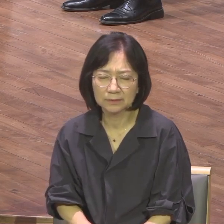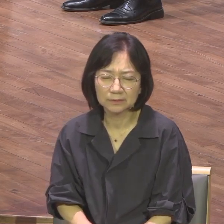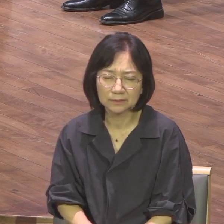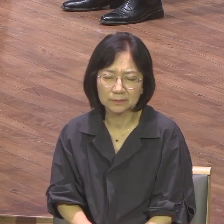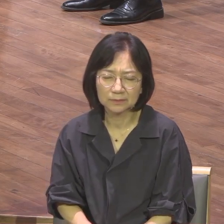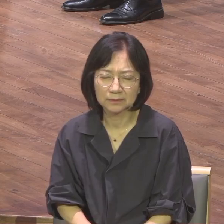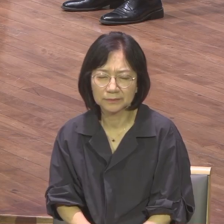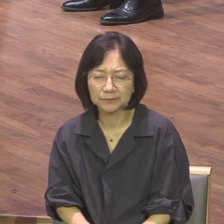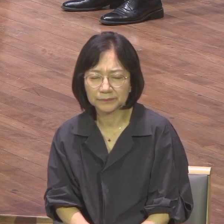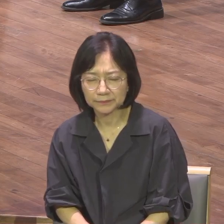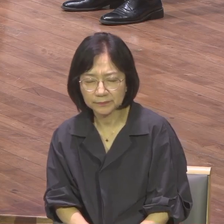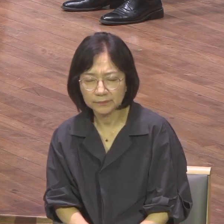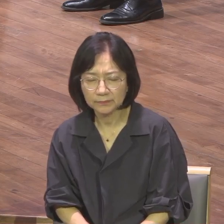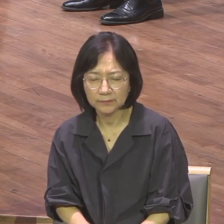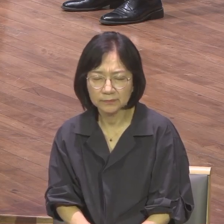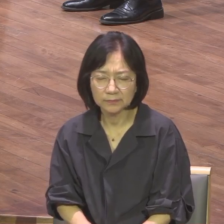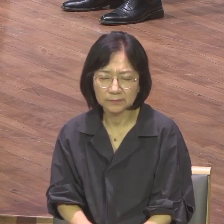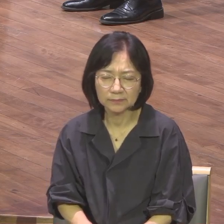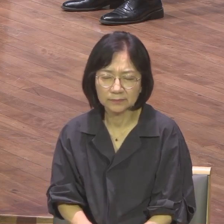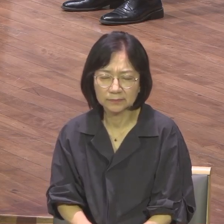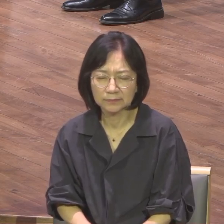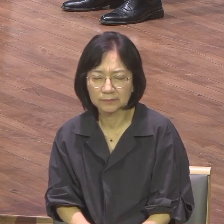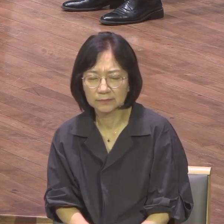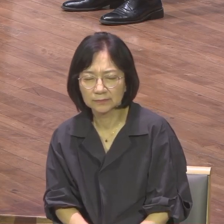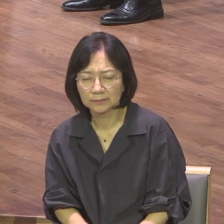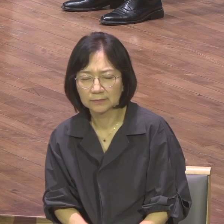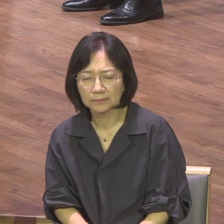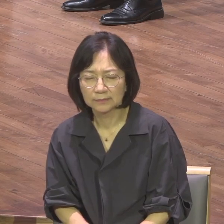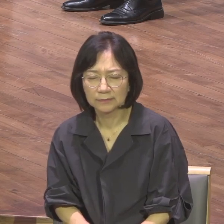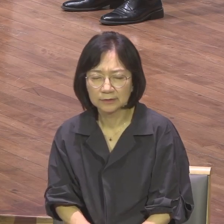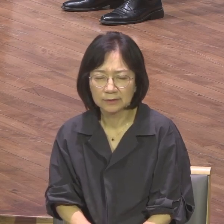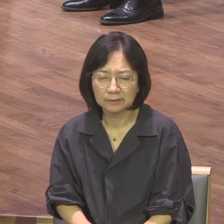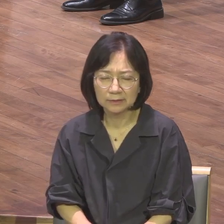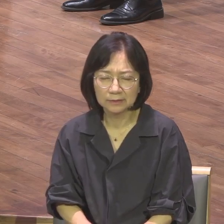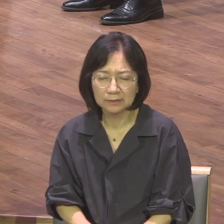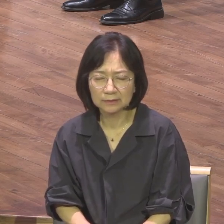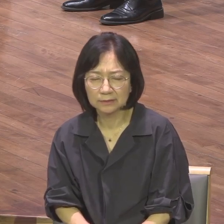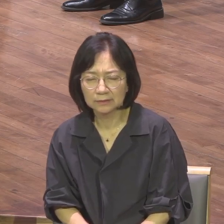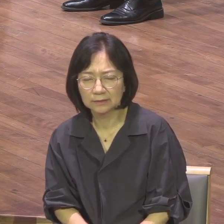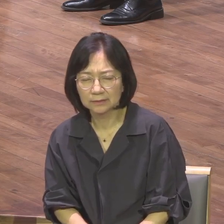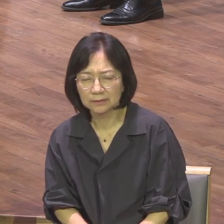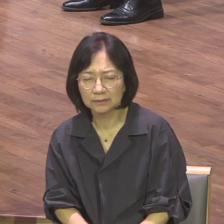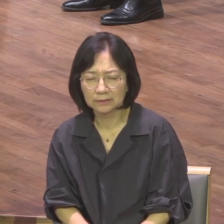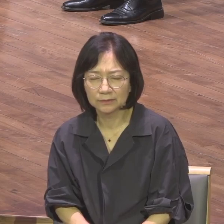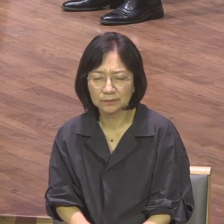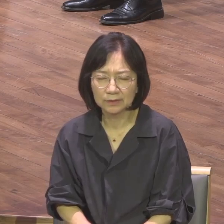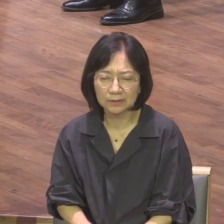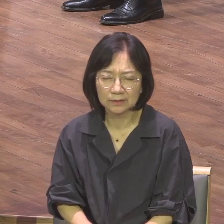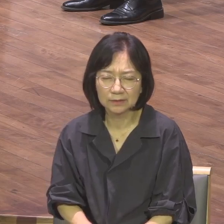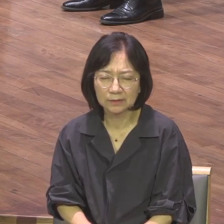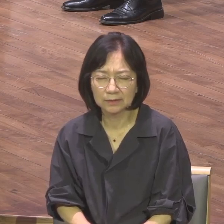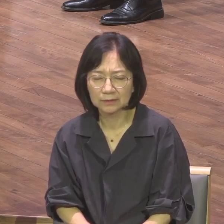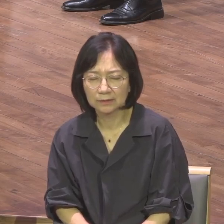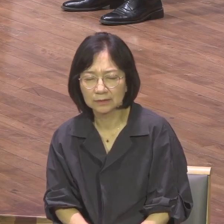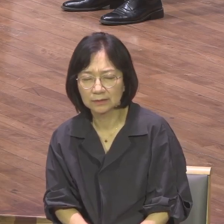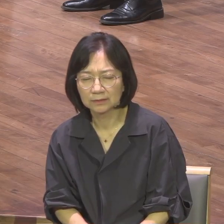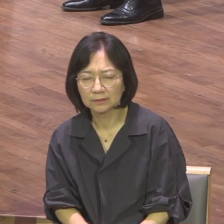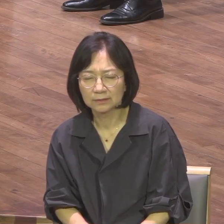하나님 이제는 성령적인 전도운동에 이 언약을 붙잡고 우리의 무대를 살리며 우리의 햄량에 빛을 붙이며 저의